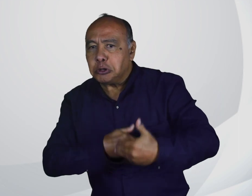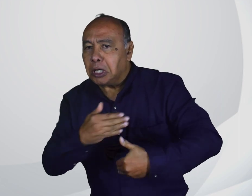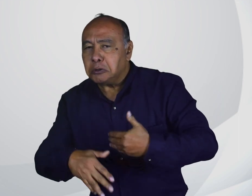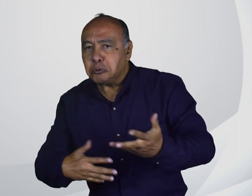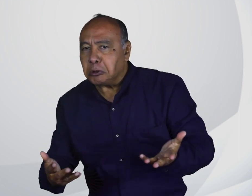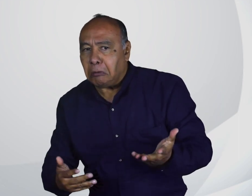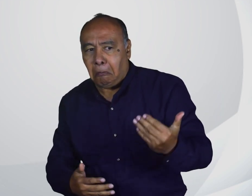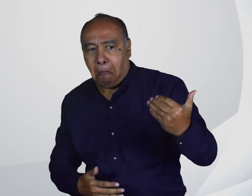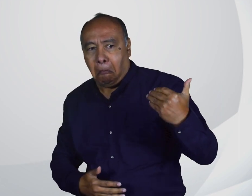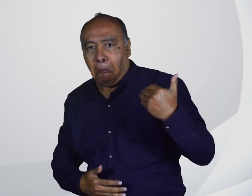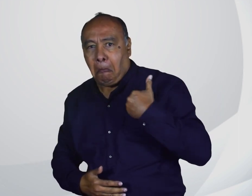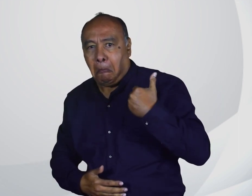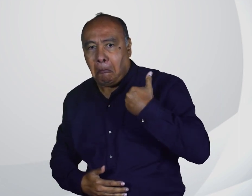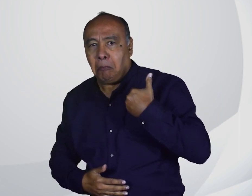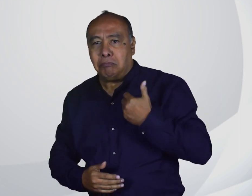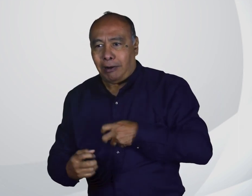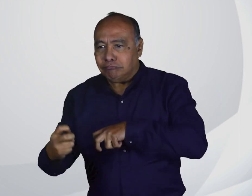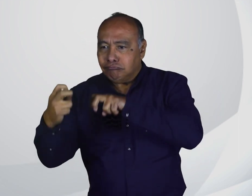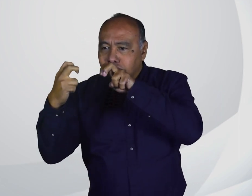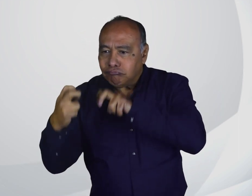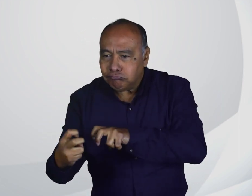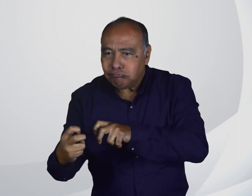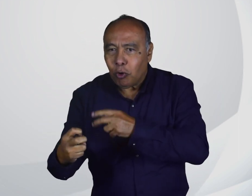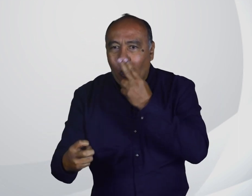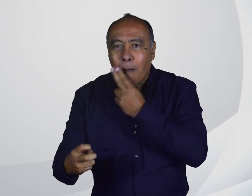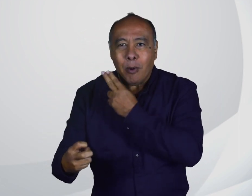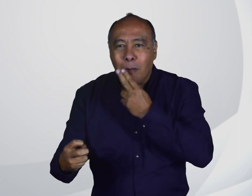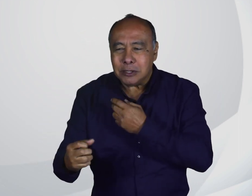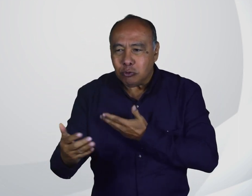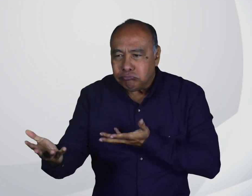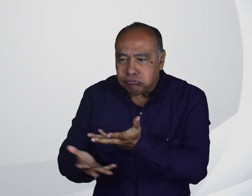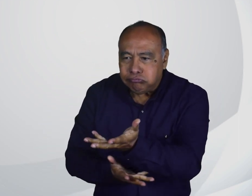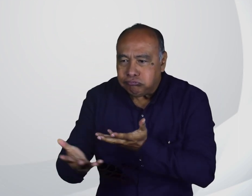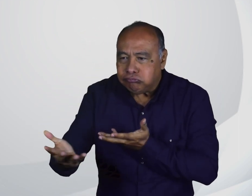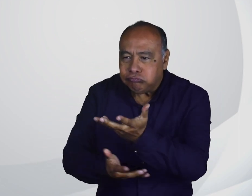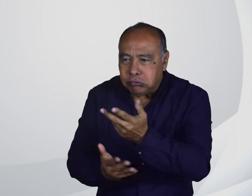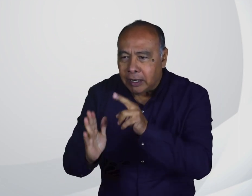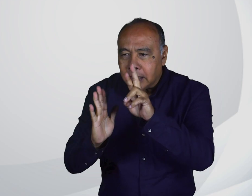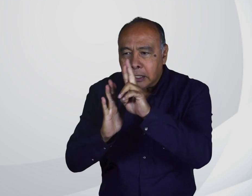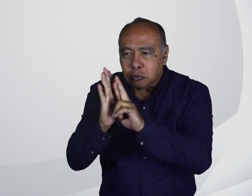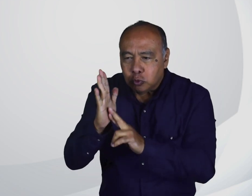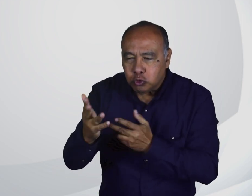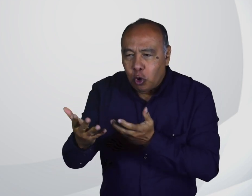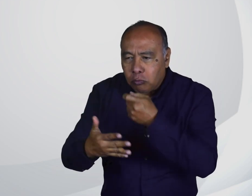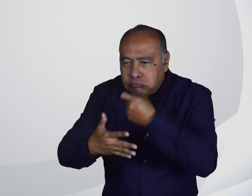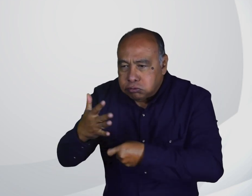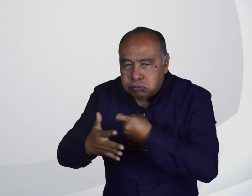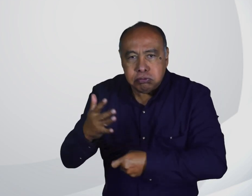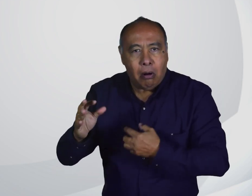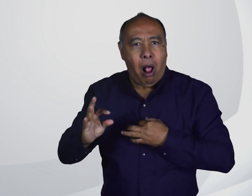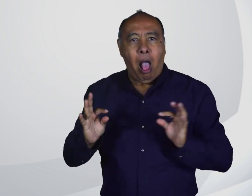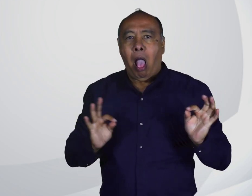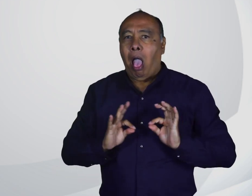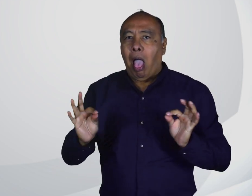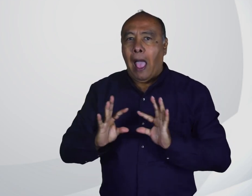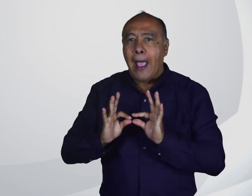de los compromisos pactados en pro del trabajo, en la corrección y ajustes de la resolución.